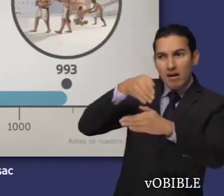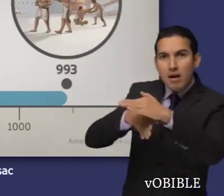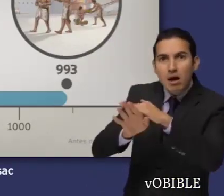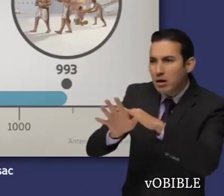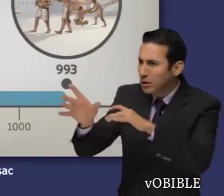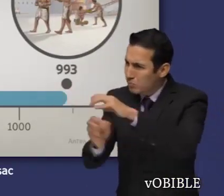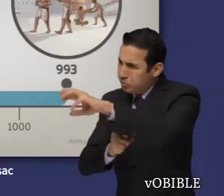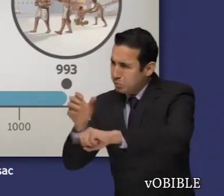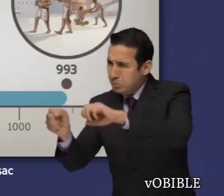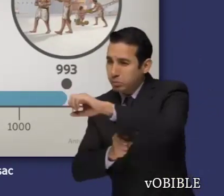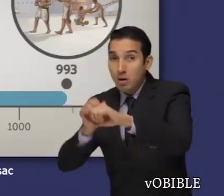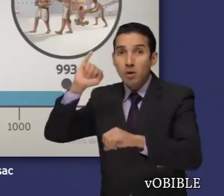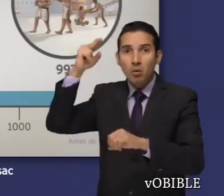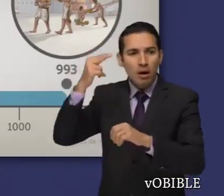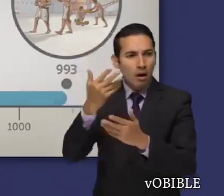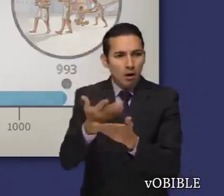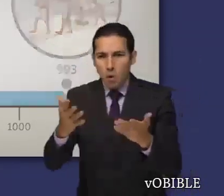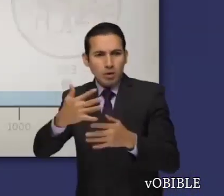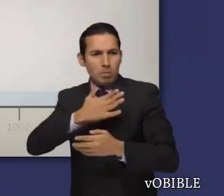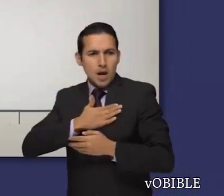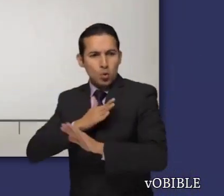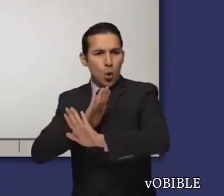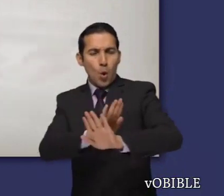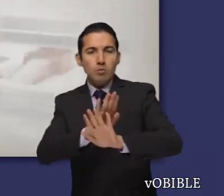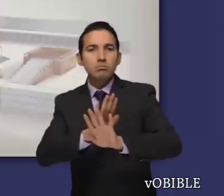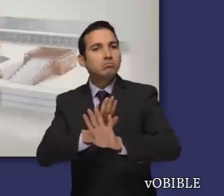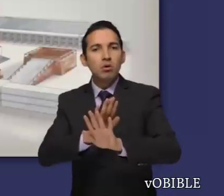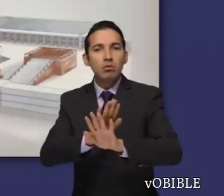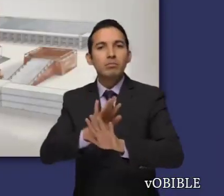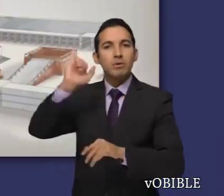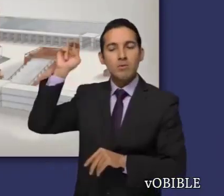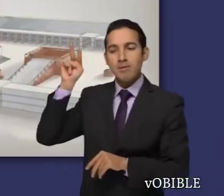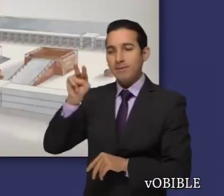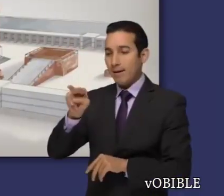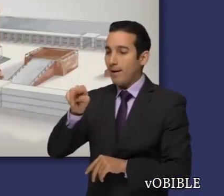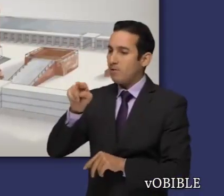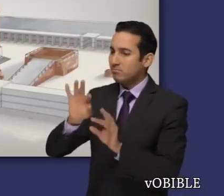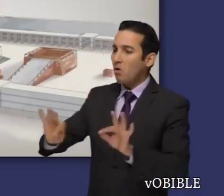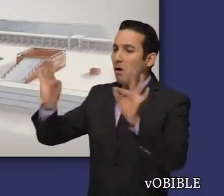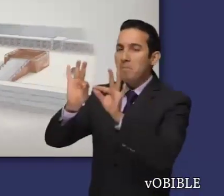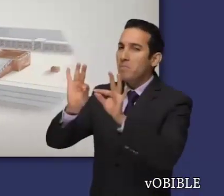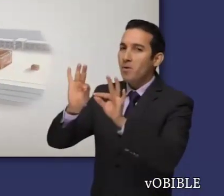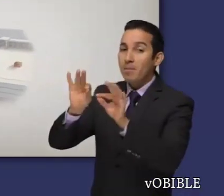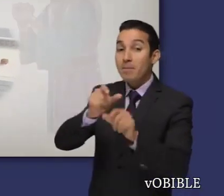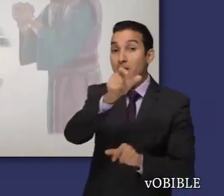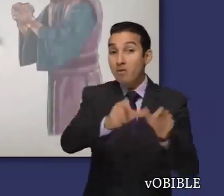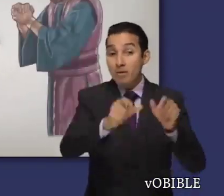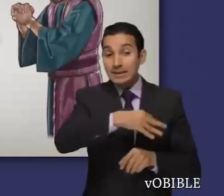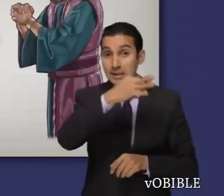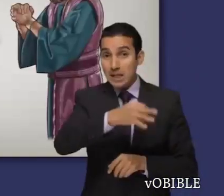se llevara sus tesoros. Esto demuestra que para Jehová tiene más importancia la adoración pura que los edificios